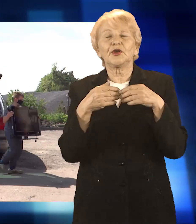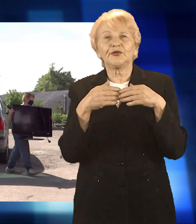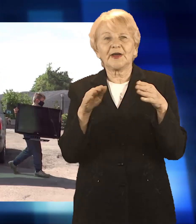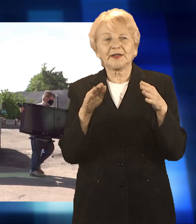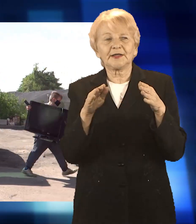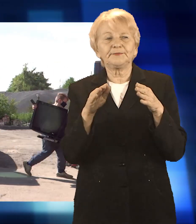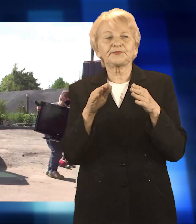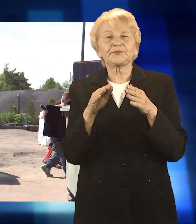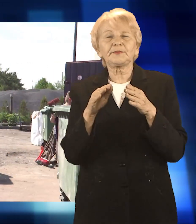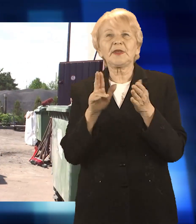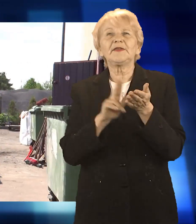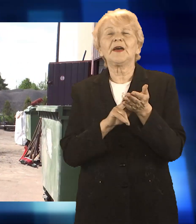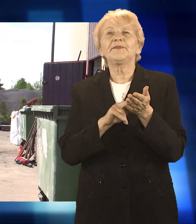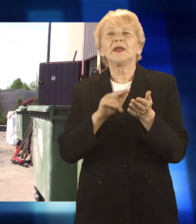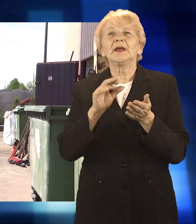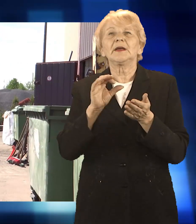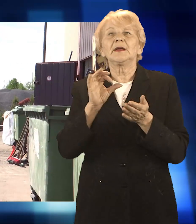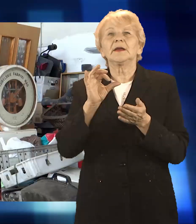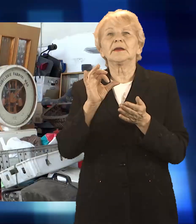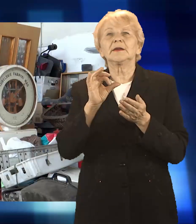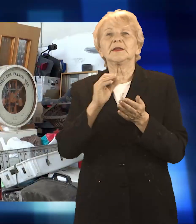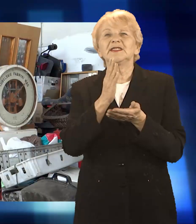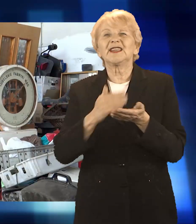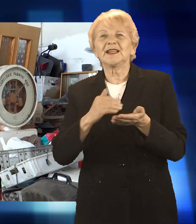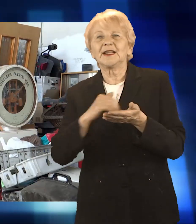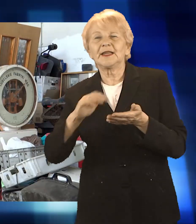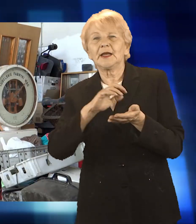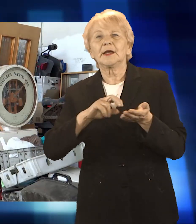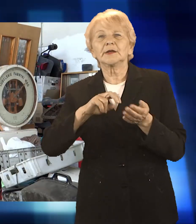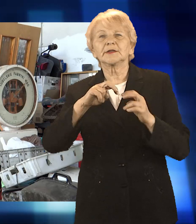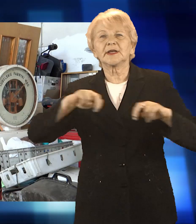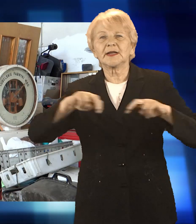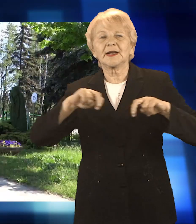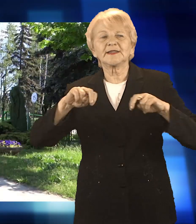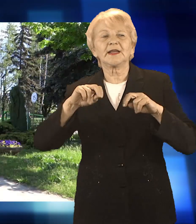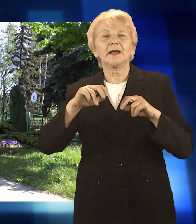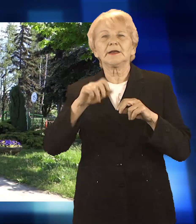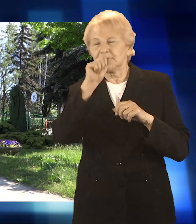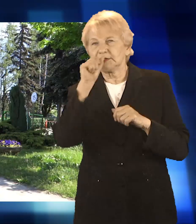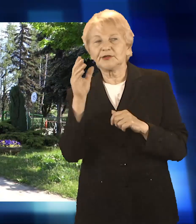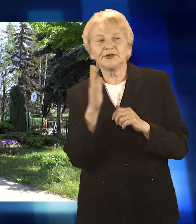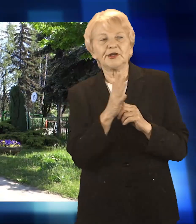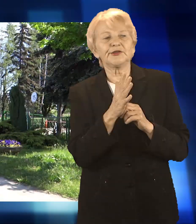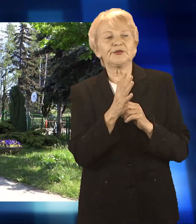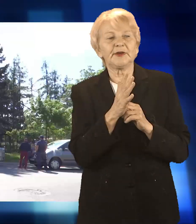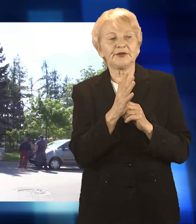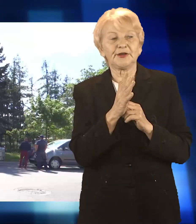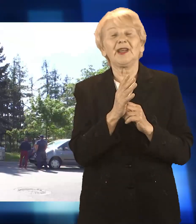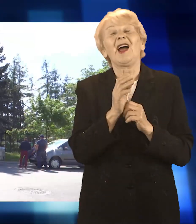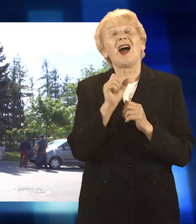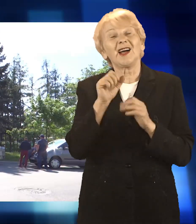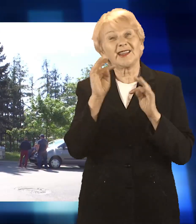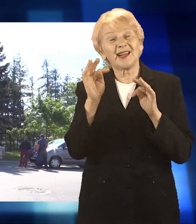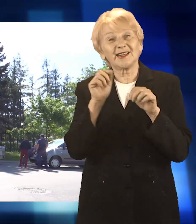zarząd PKA nie zdecydował się na ograniczenie jego działalności, a wręcz przeciwnie. Okazuje się, że właśnie teraz zainteresowanie PSZOK-iem jest